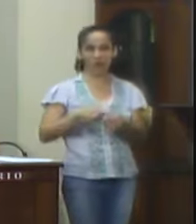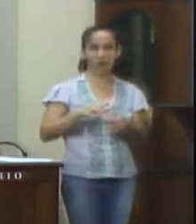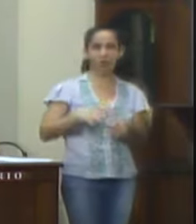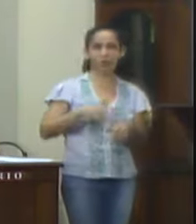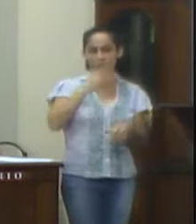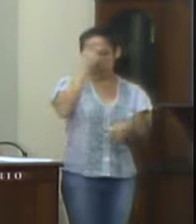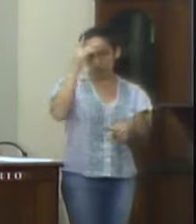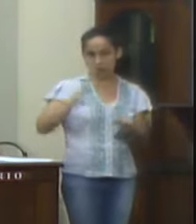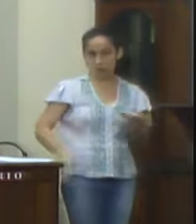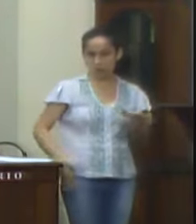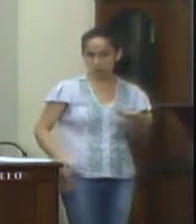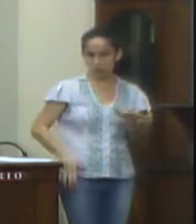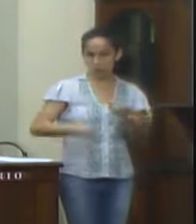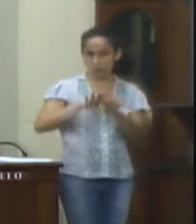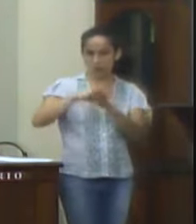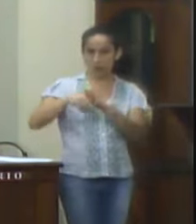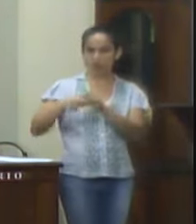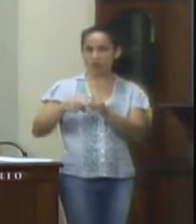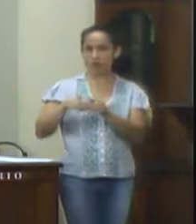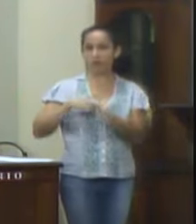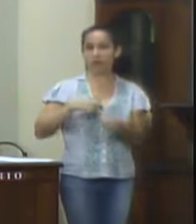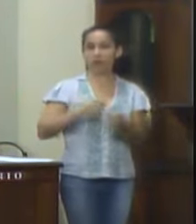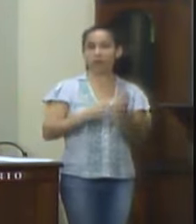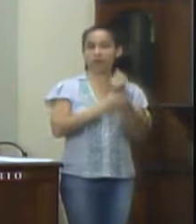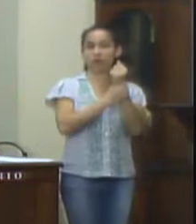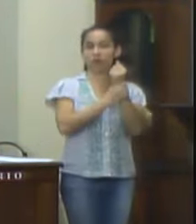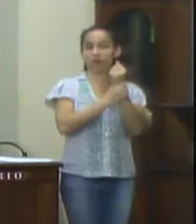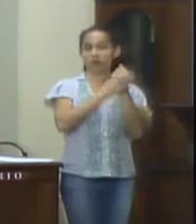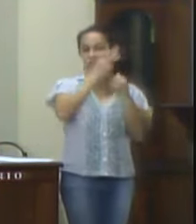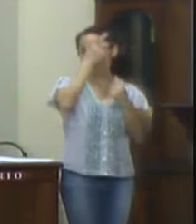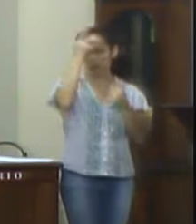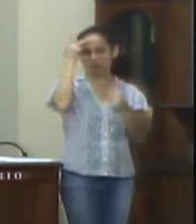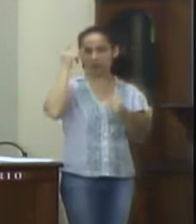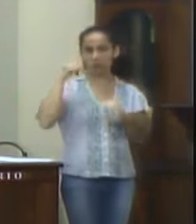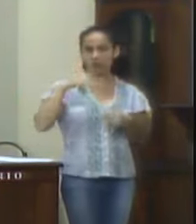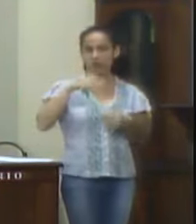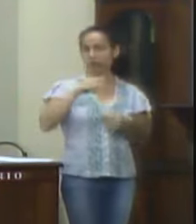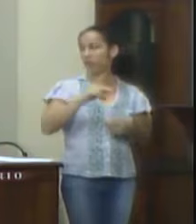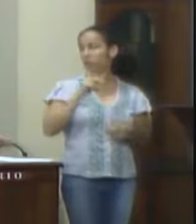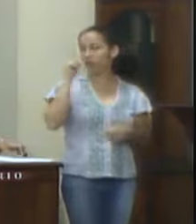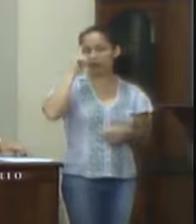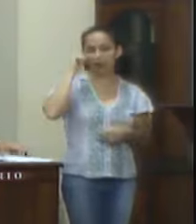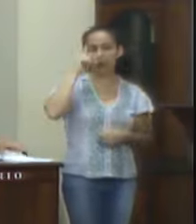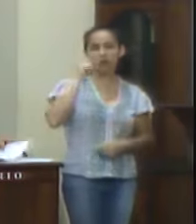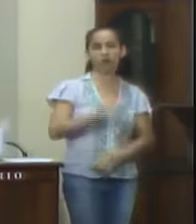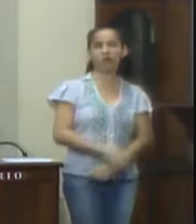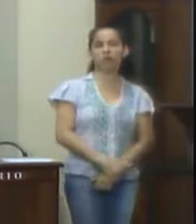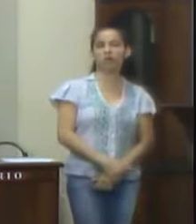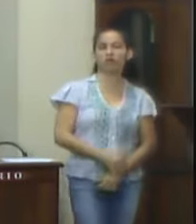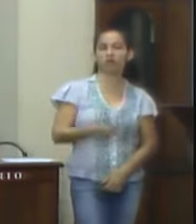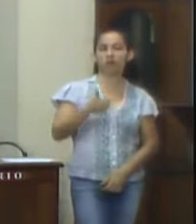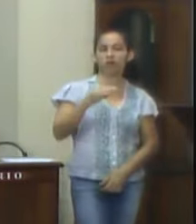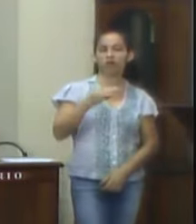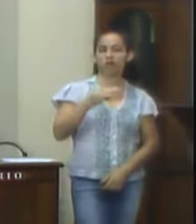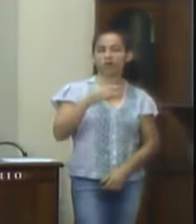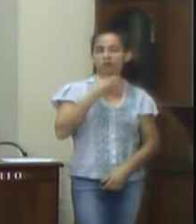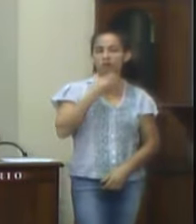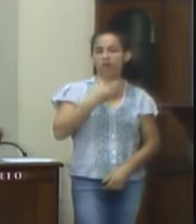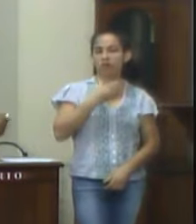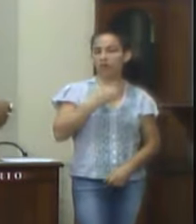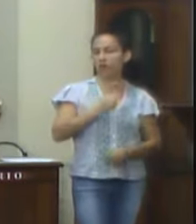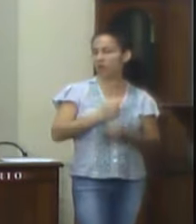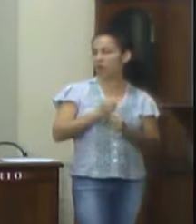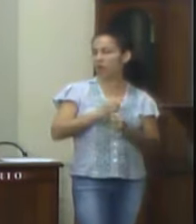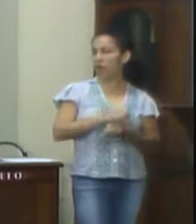local proporcionará maior segurança às várias pessoas que utilizam a passagem diariamente. Sala das Sessões, 13 de dezembro de 2018,